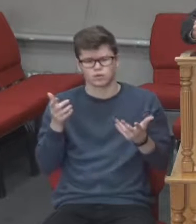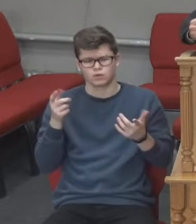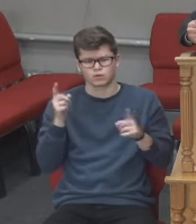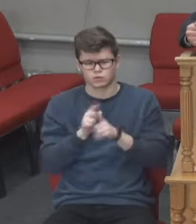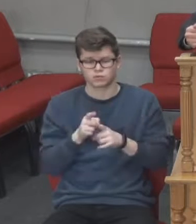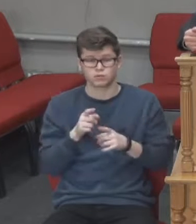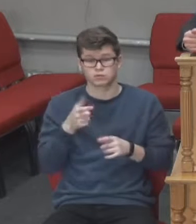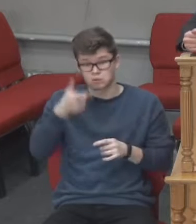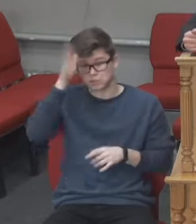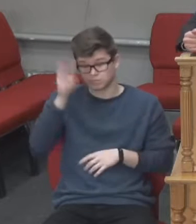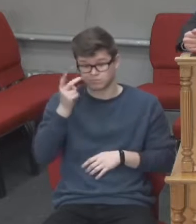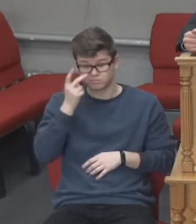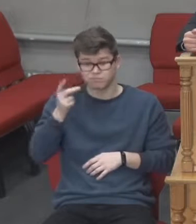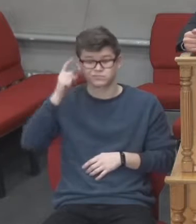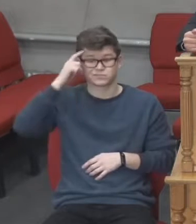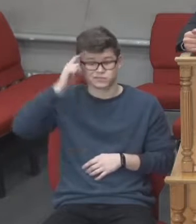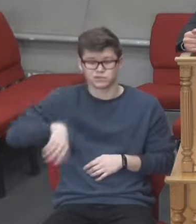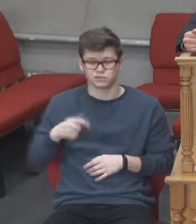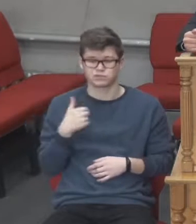римляни могли з цим скористуватися.